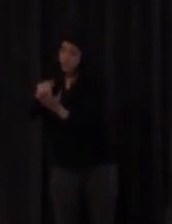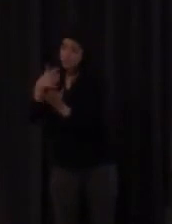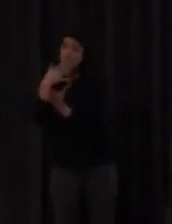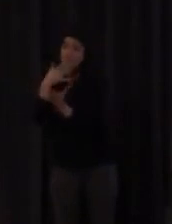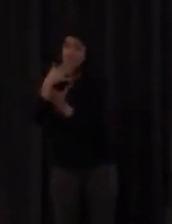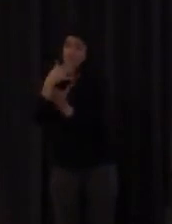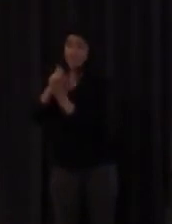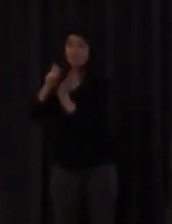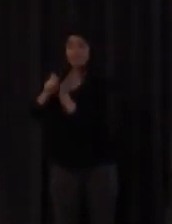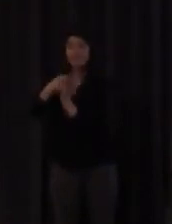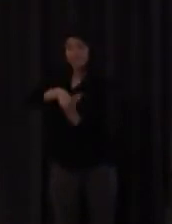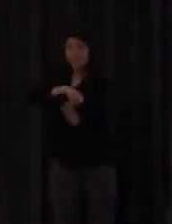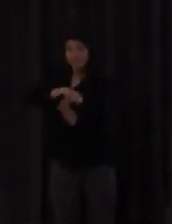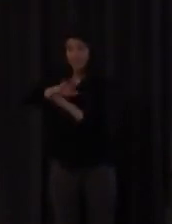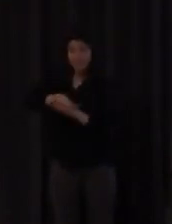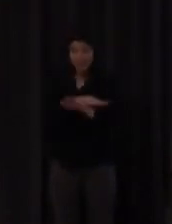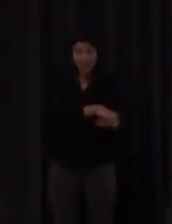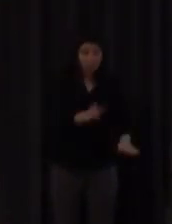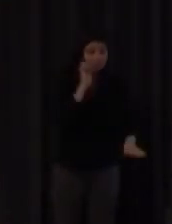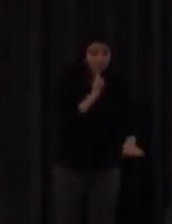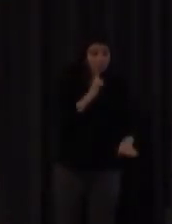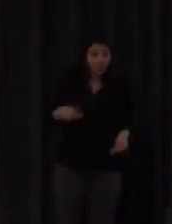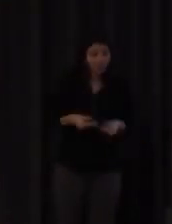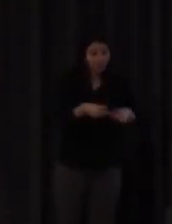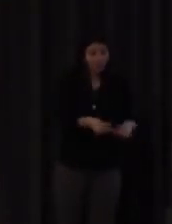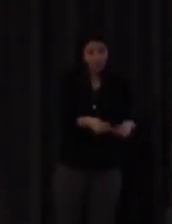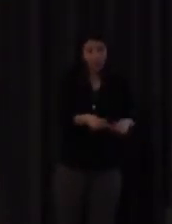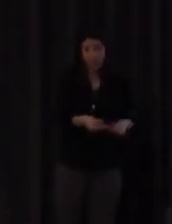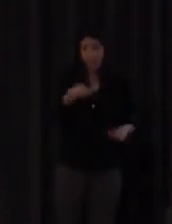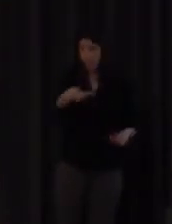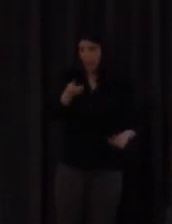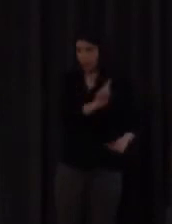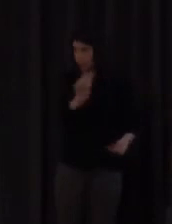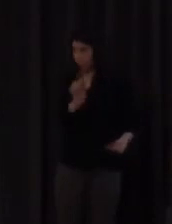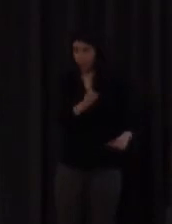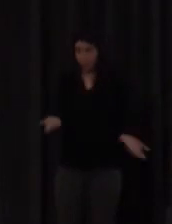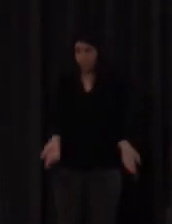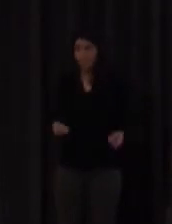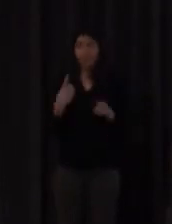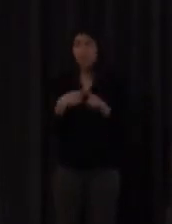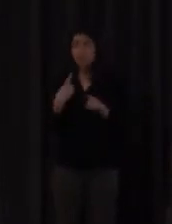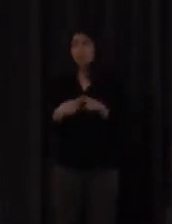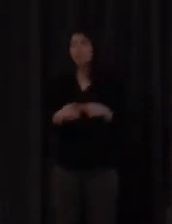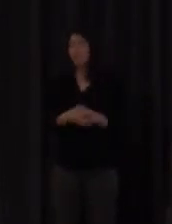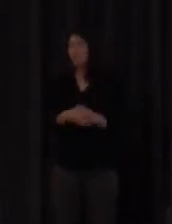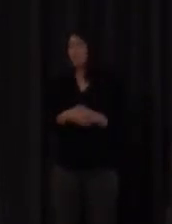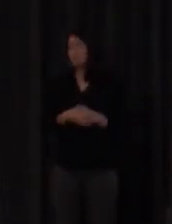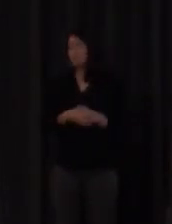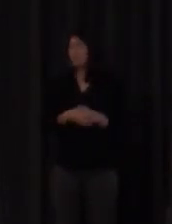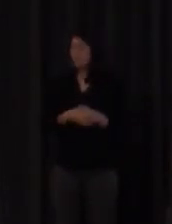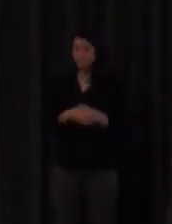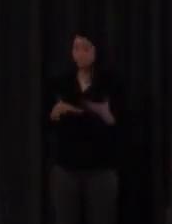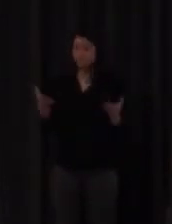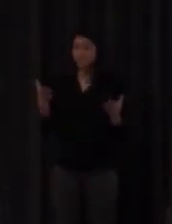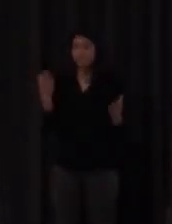me sirven de bien poco porque hay fenómenos que se dan por hechos y es lógico